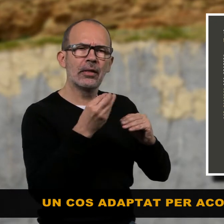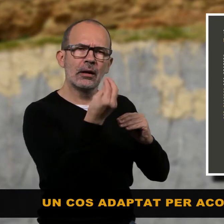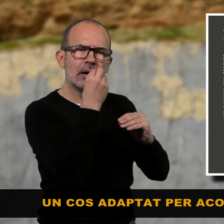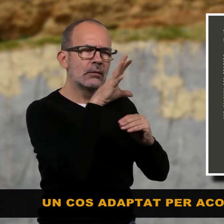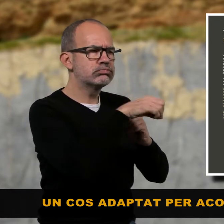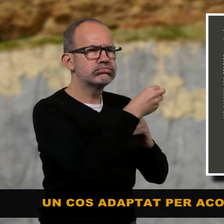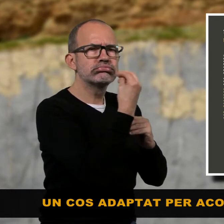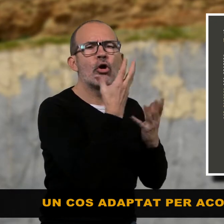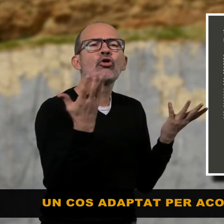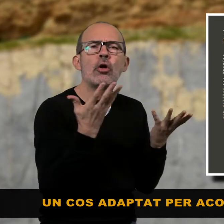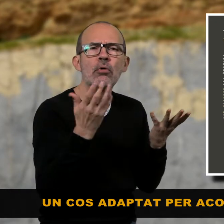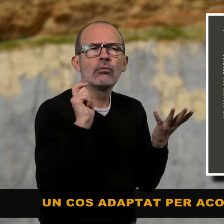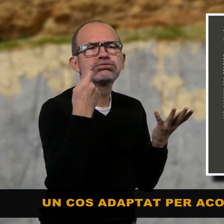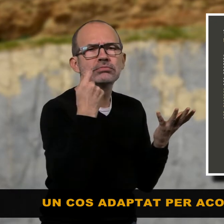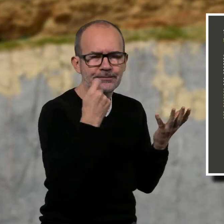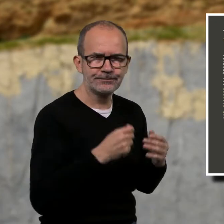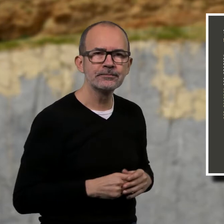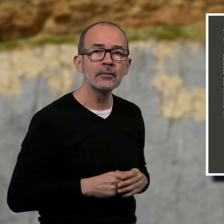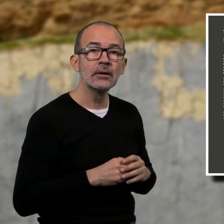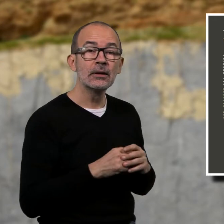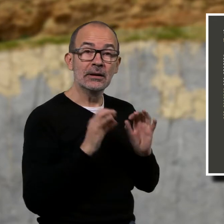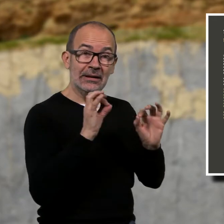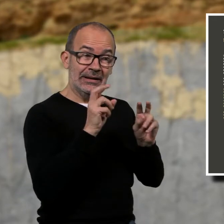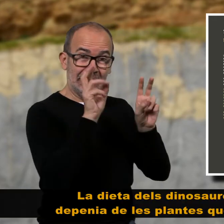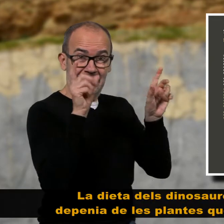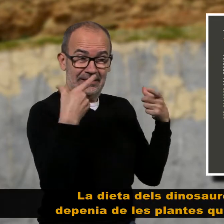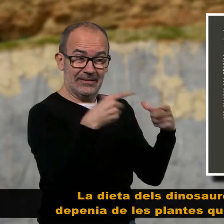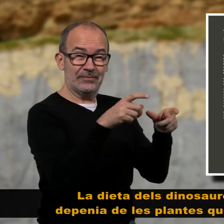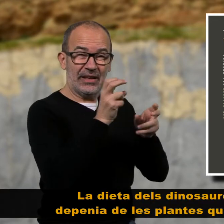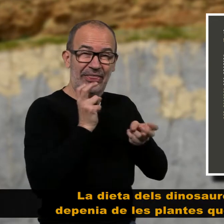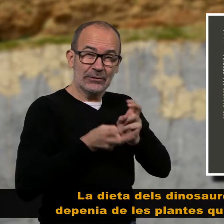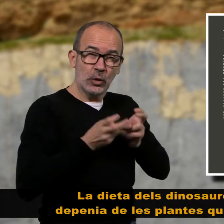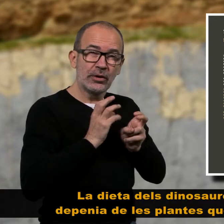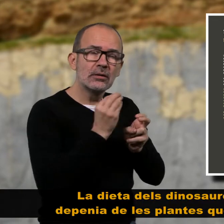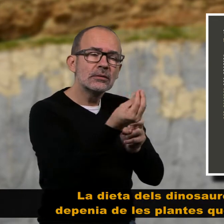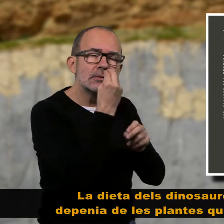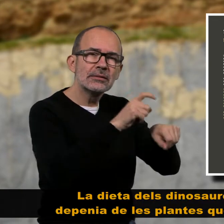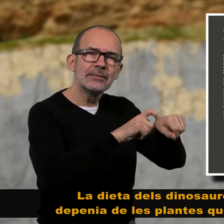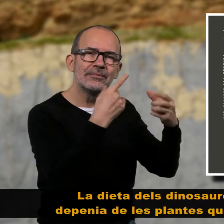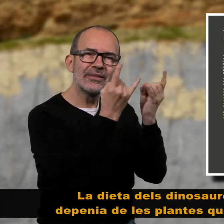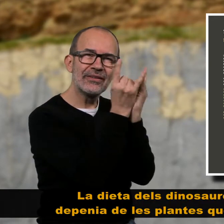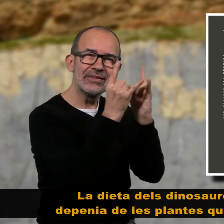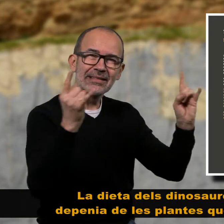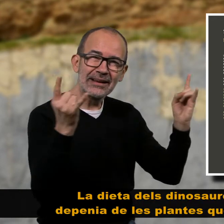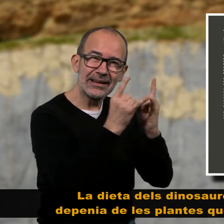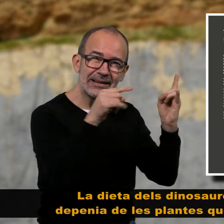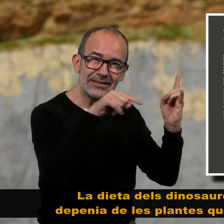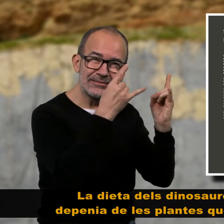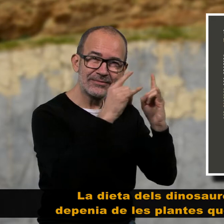Un cos adaptat per aconseguir aliment La dieta dels dinosaures vegetarians depenia de les plantes que